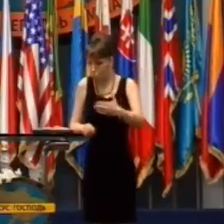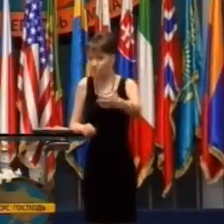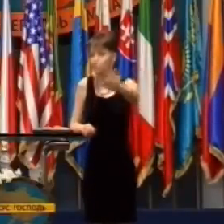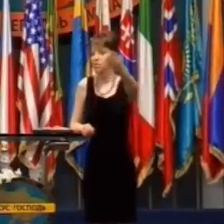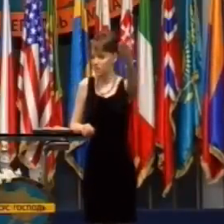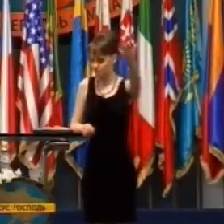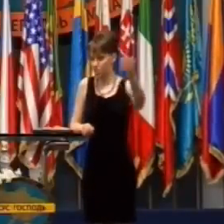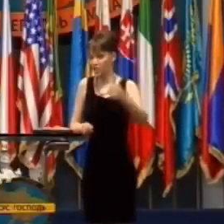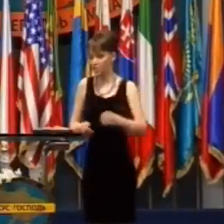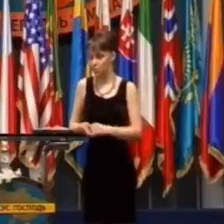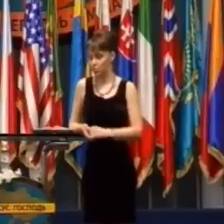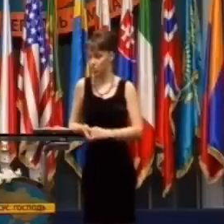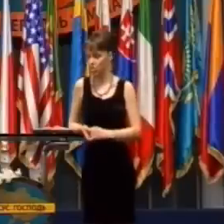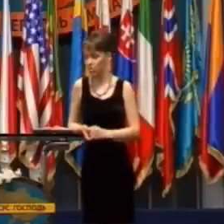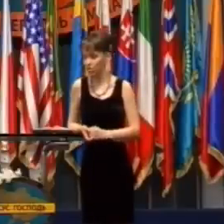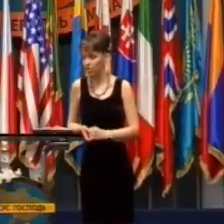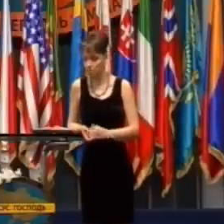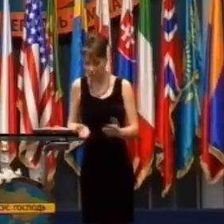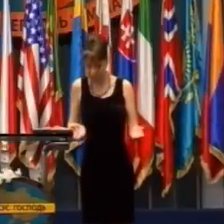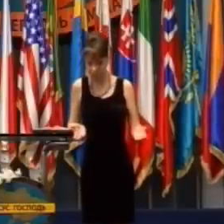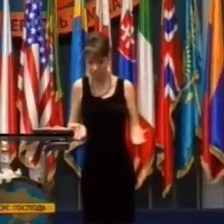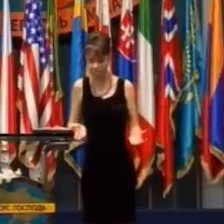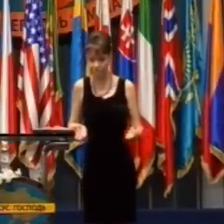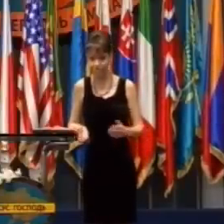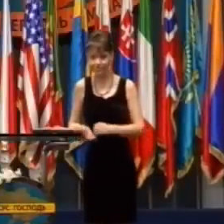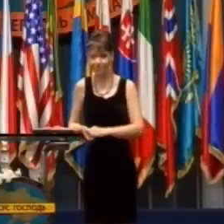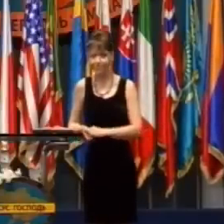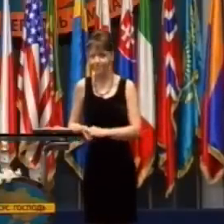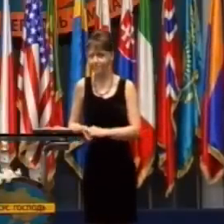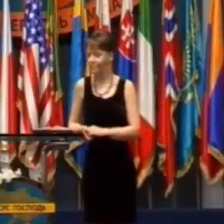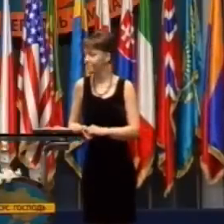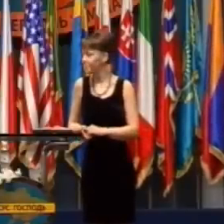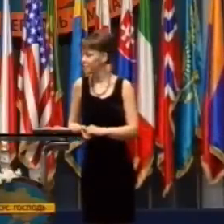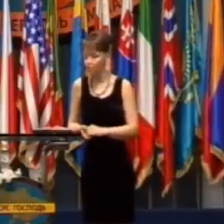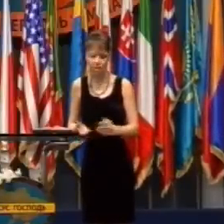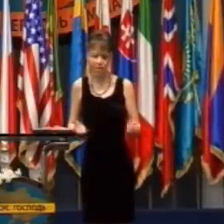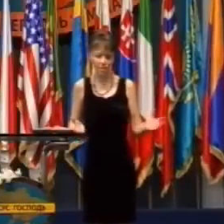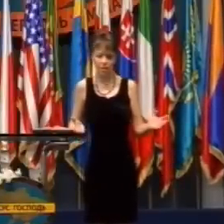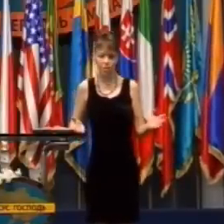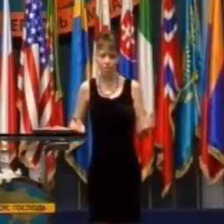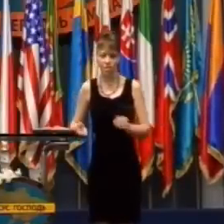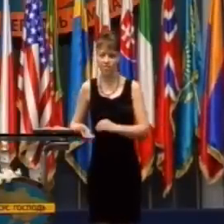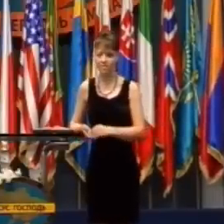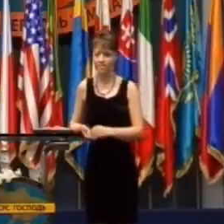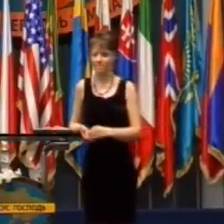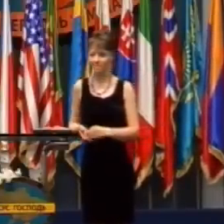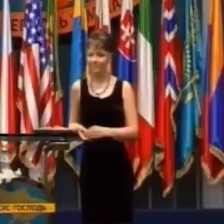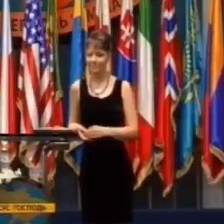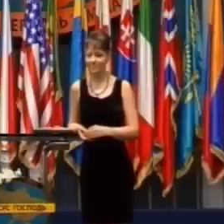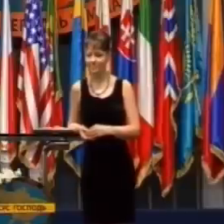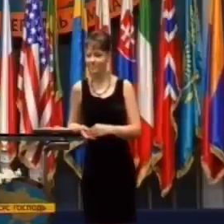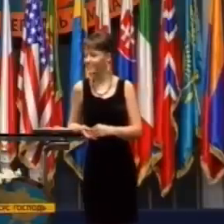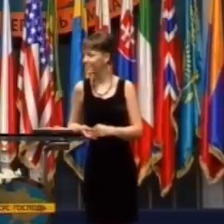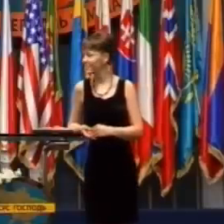aby ste to mohli tomu človeku odoslať. Je to tak? Toto vie každý.